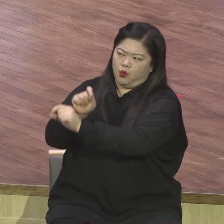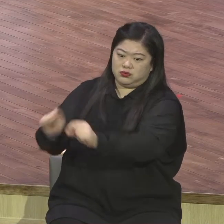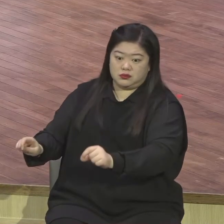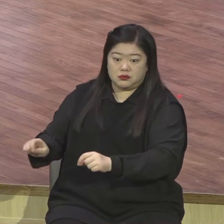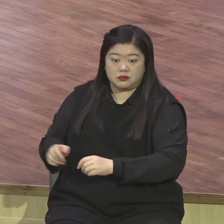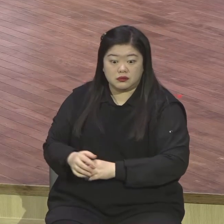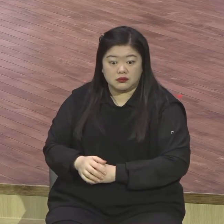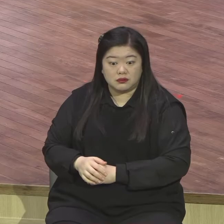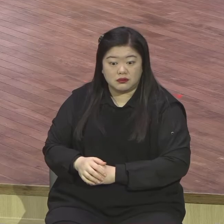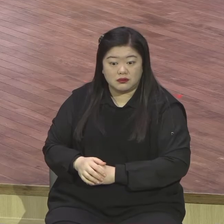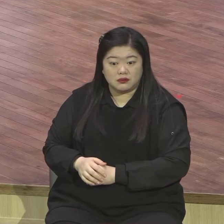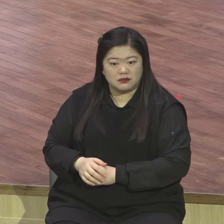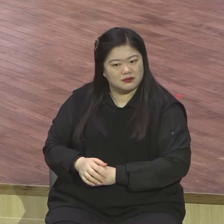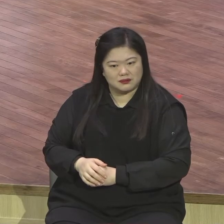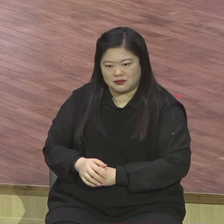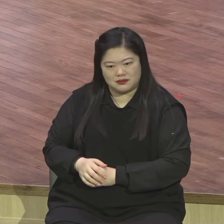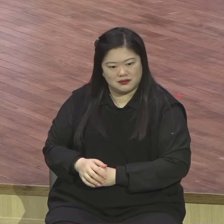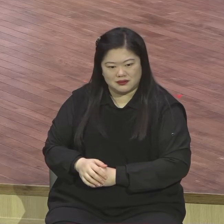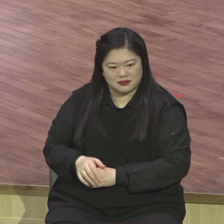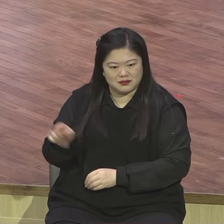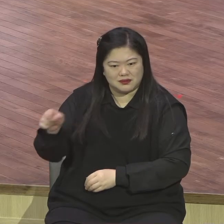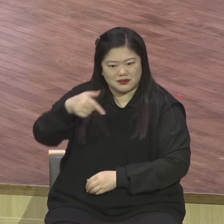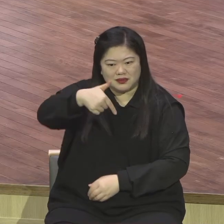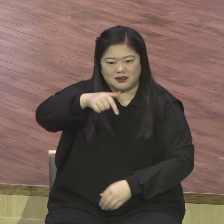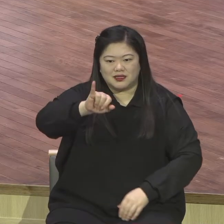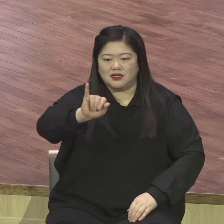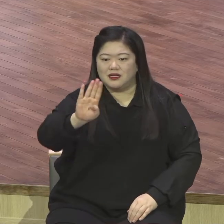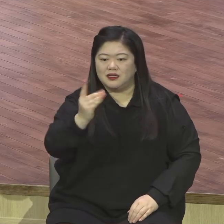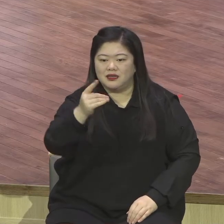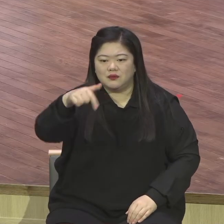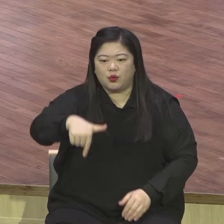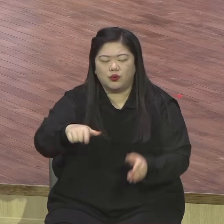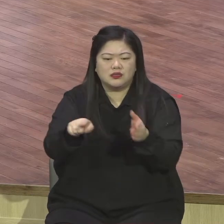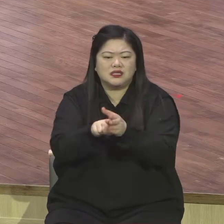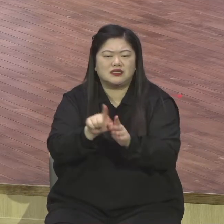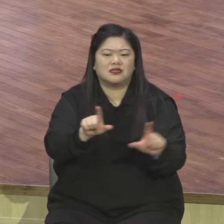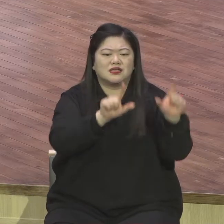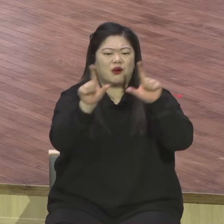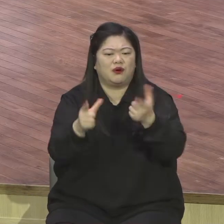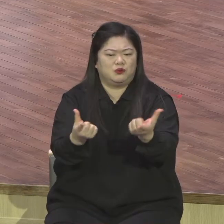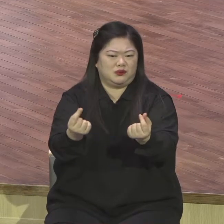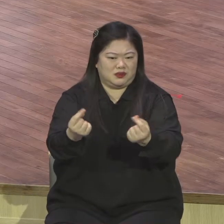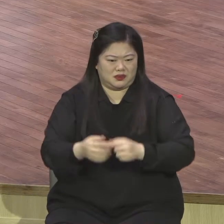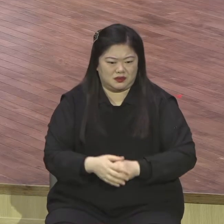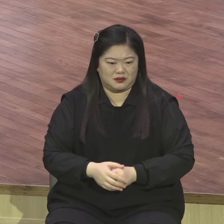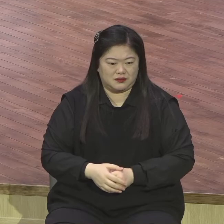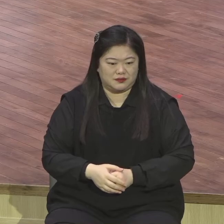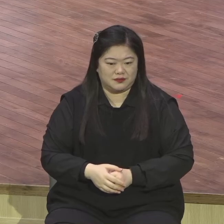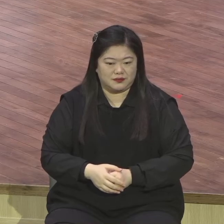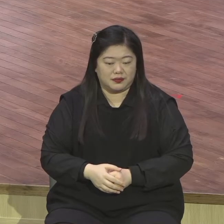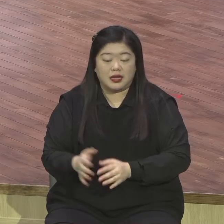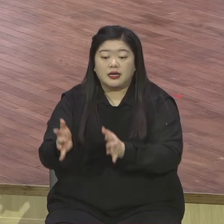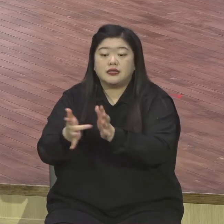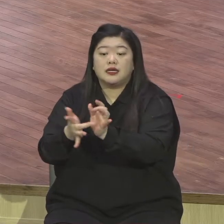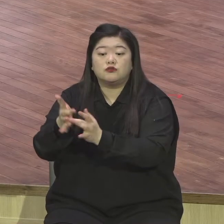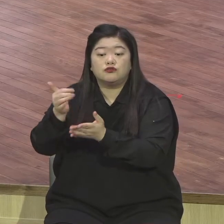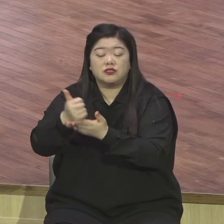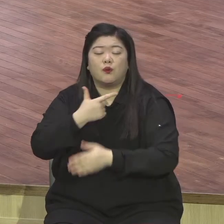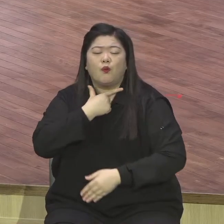그거 다 기복신화예요. 성경적 신화가 아니에요. 예수님이 원하는 거는 예수님이 행한 기적 다 놀래 초풍